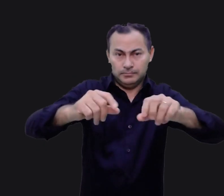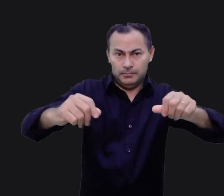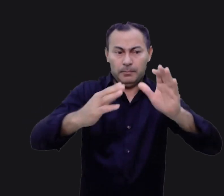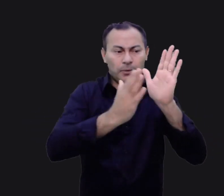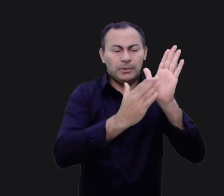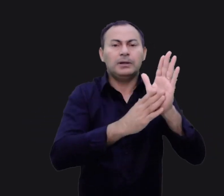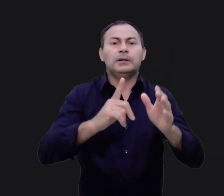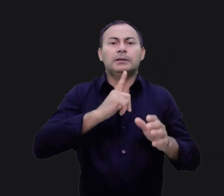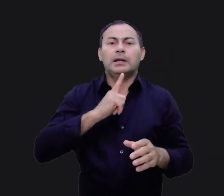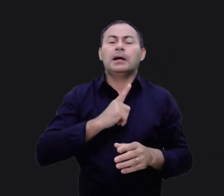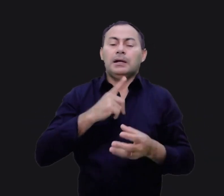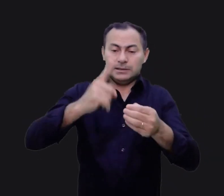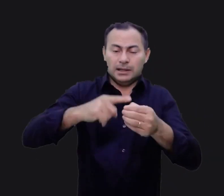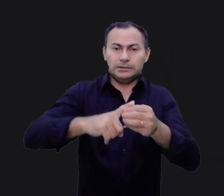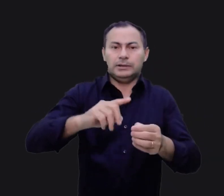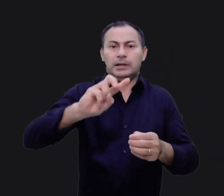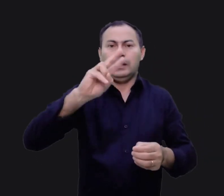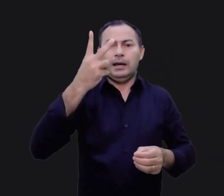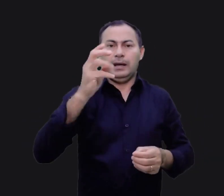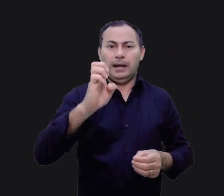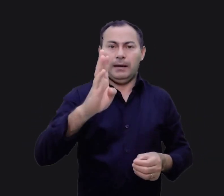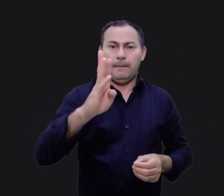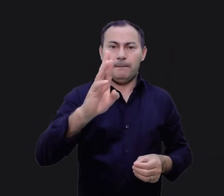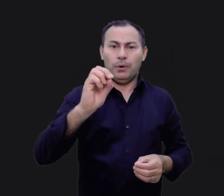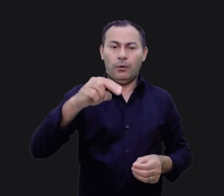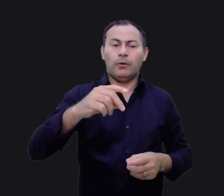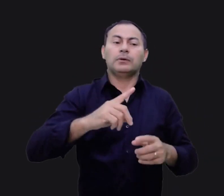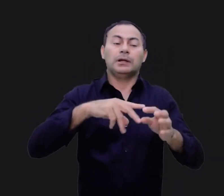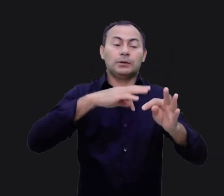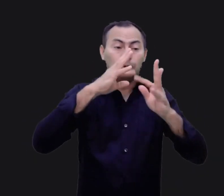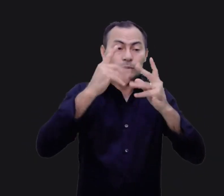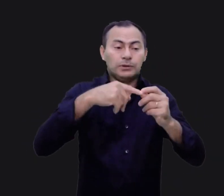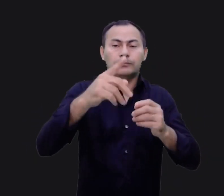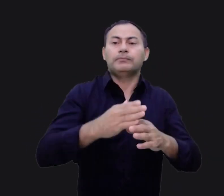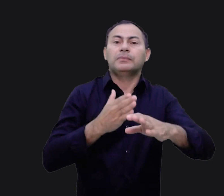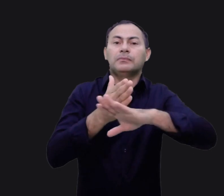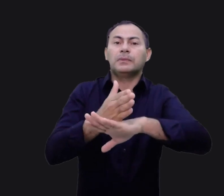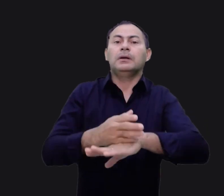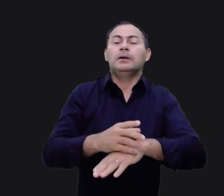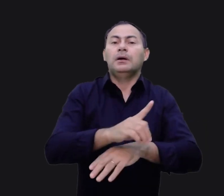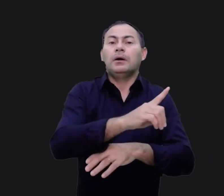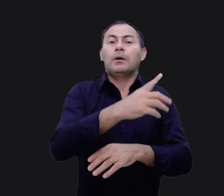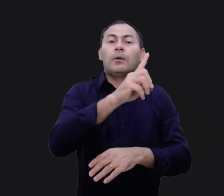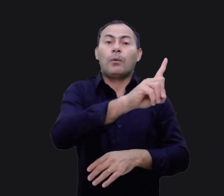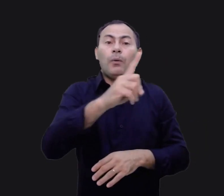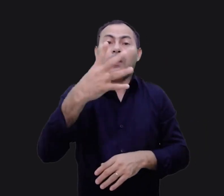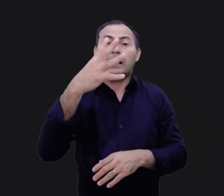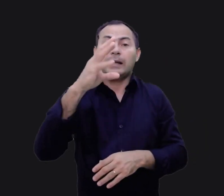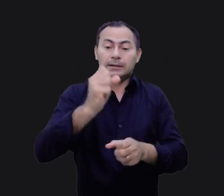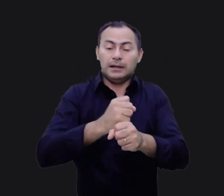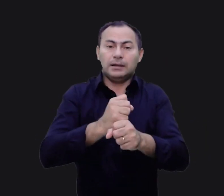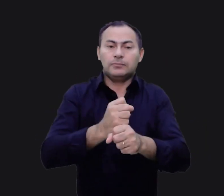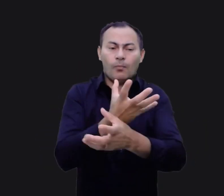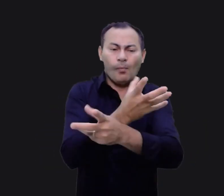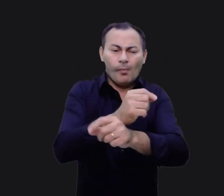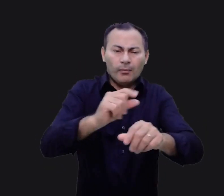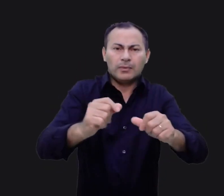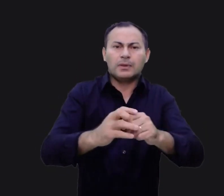você terá a cidade de Hebron. Ela será toda sua. Depois de andar durante quarenta anos no deserto, Caleb